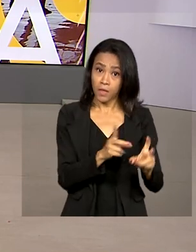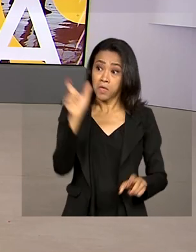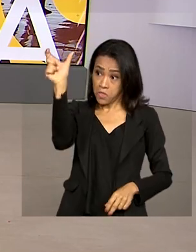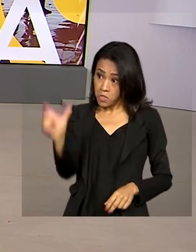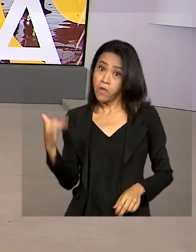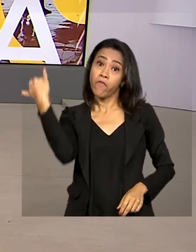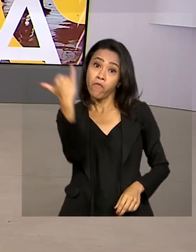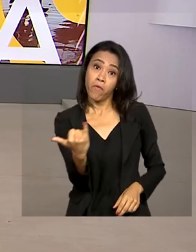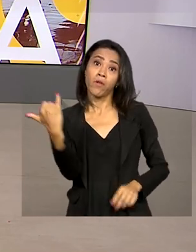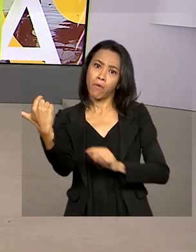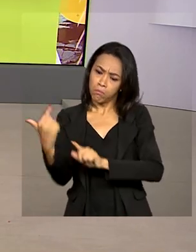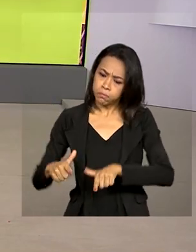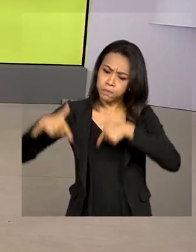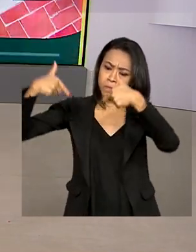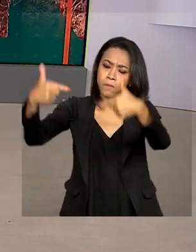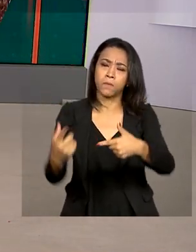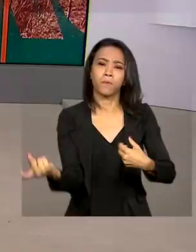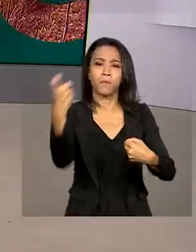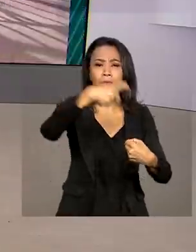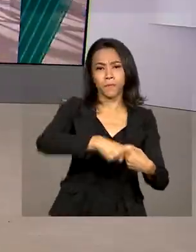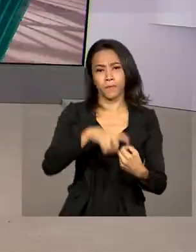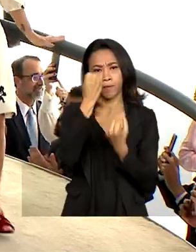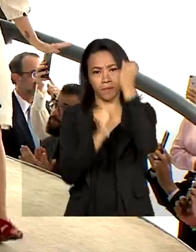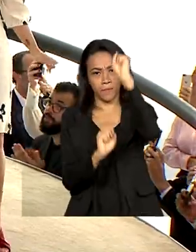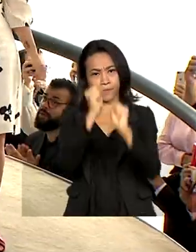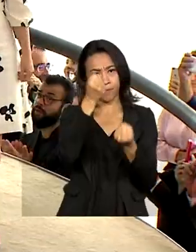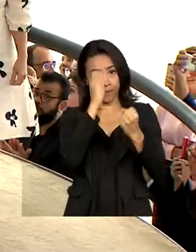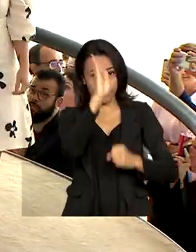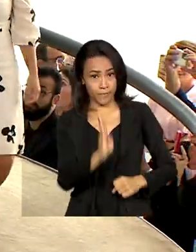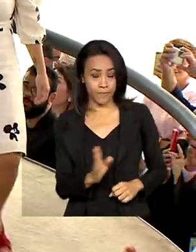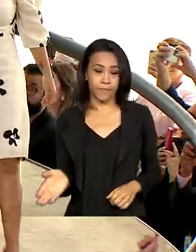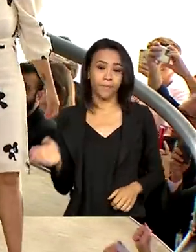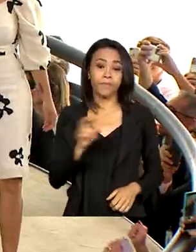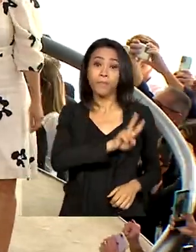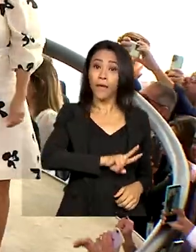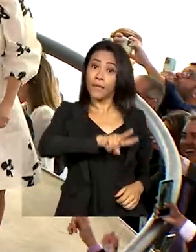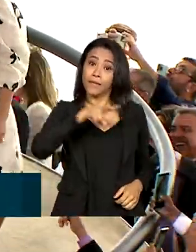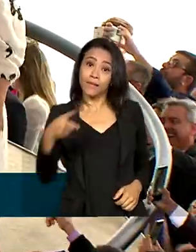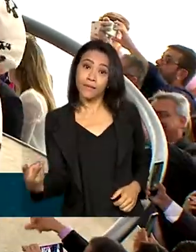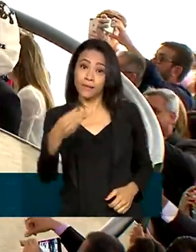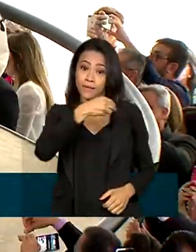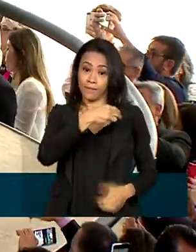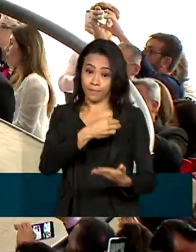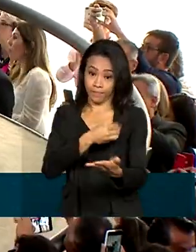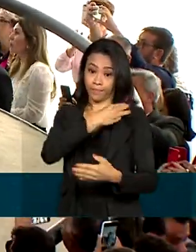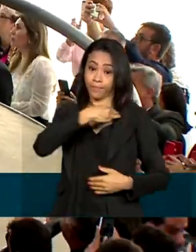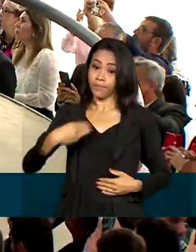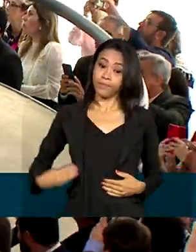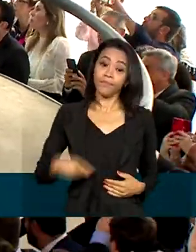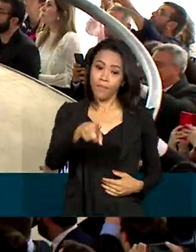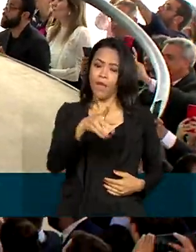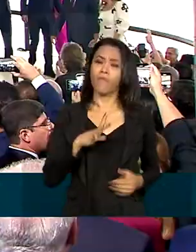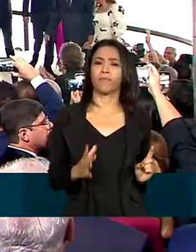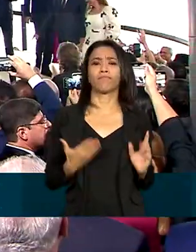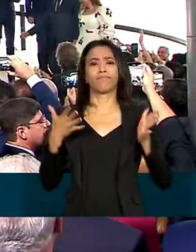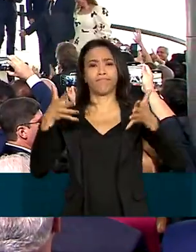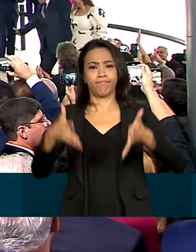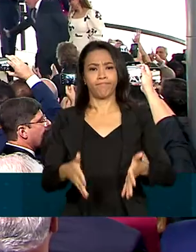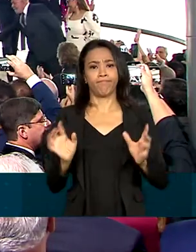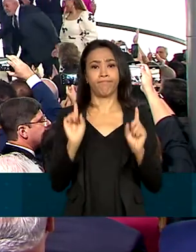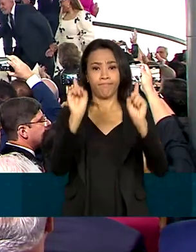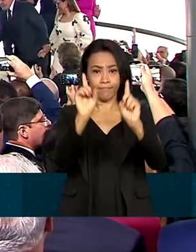pela retomada da indústria brasileira. A transmissão de cargo contou com a participação do presidente Lula.